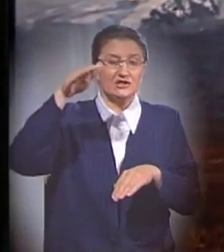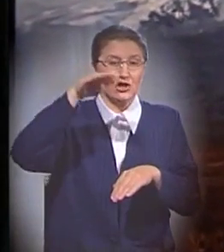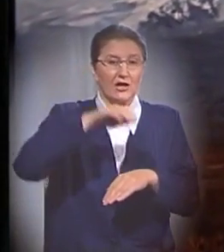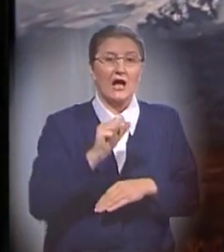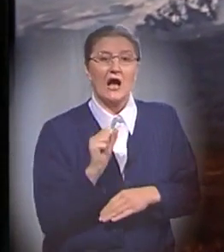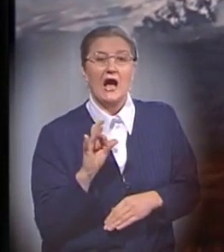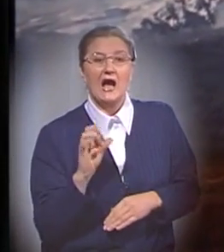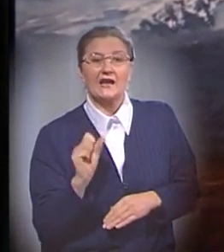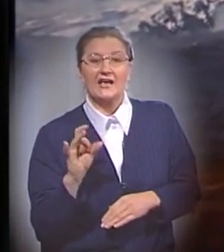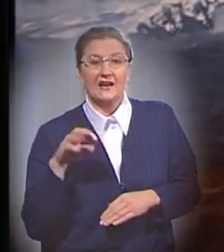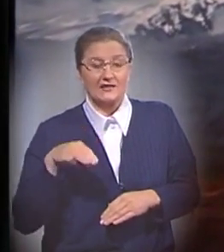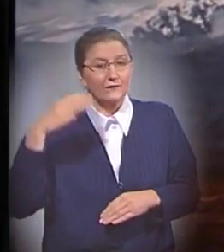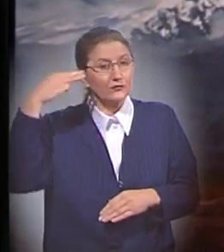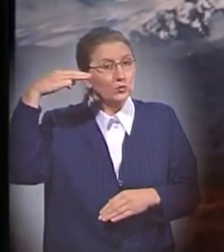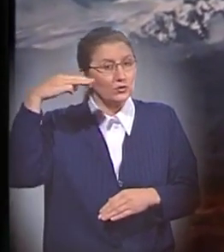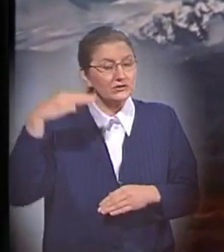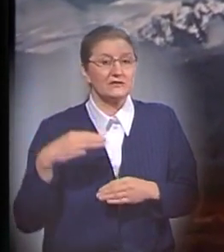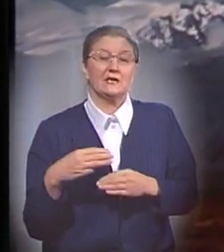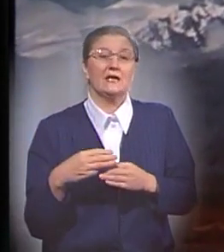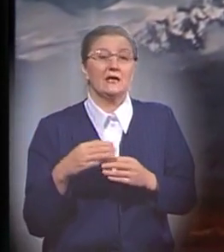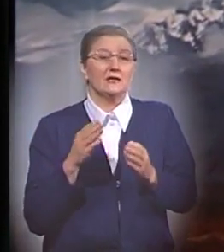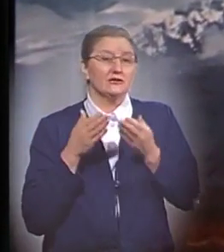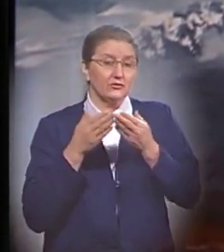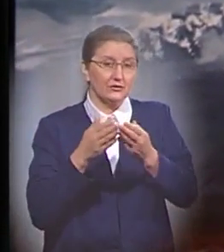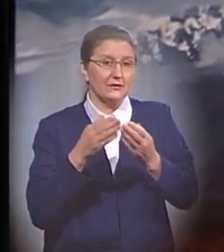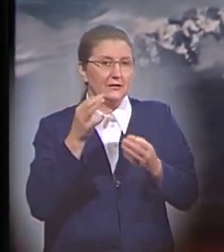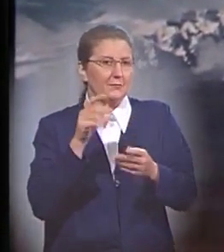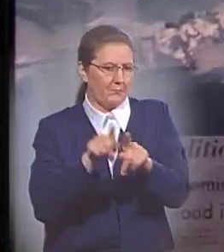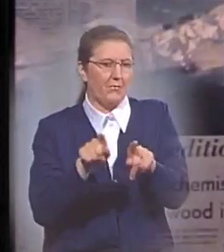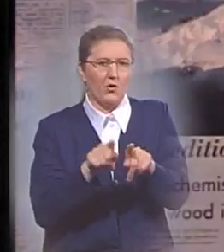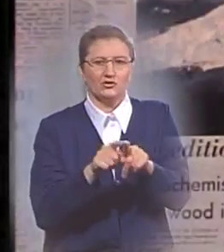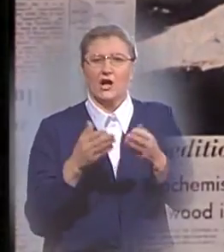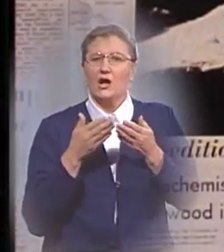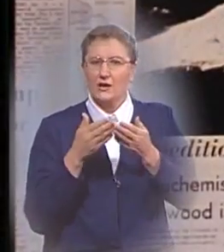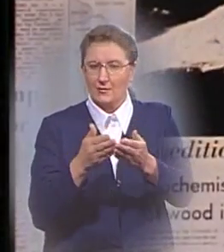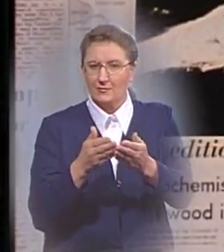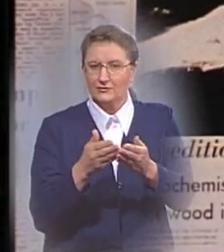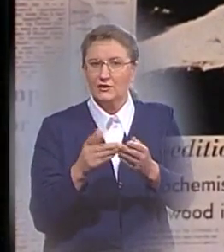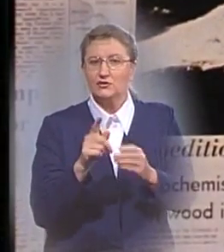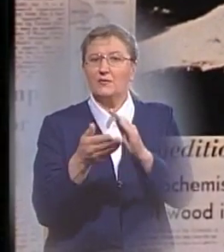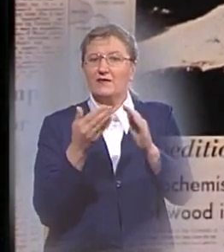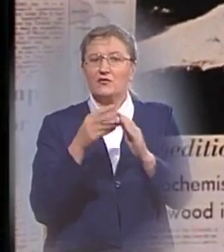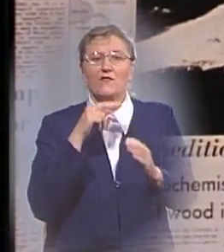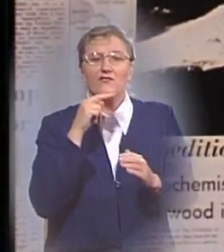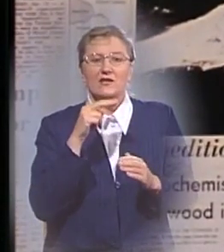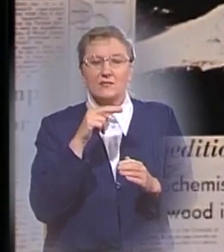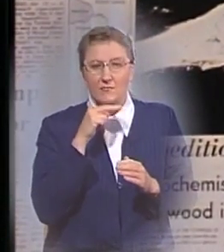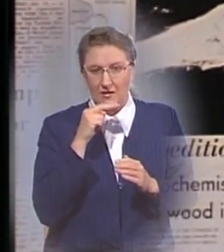Арарат в Турции в сооружениях, напоминающих корабль, что привлекло внимание всего мира к вопросу ковчега.